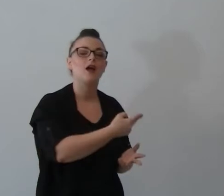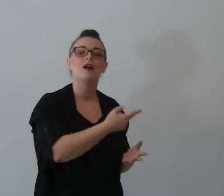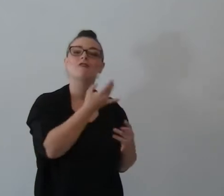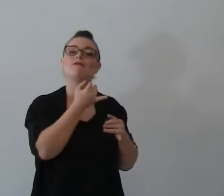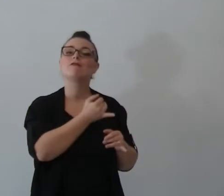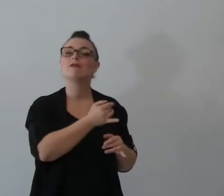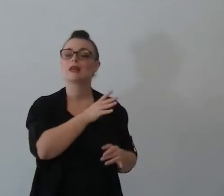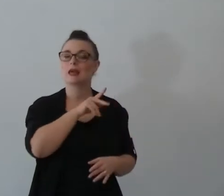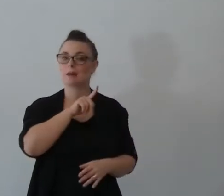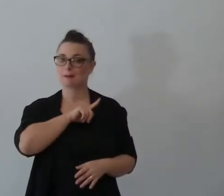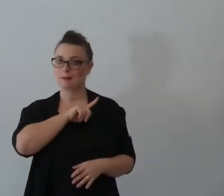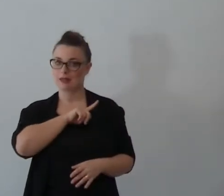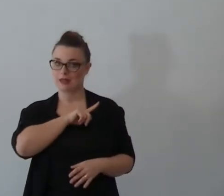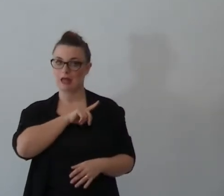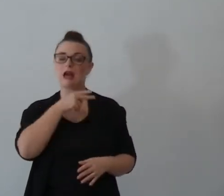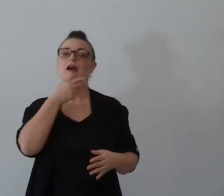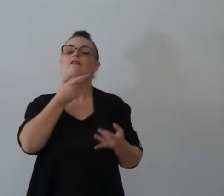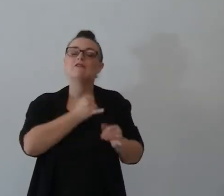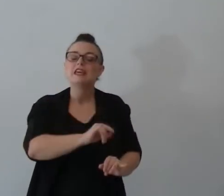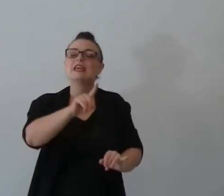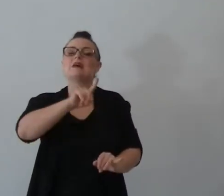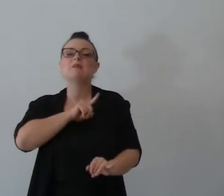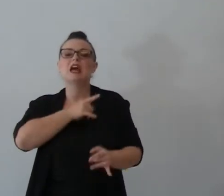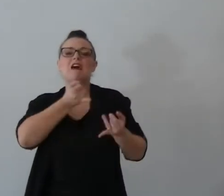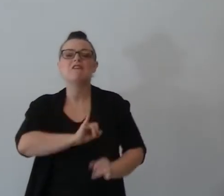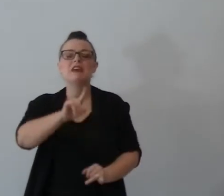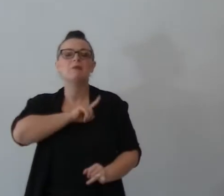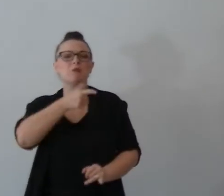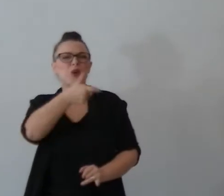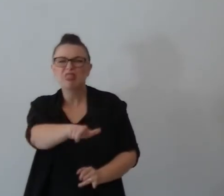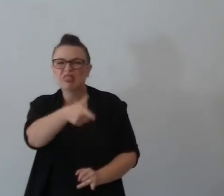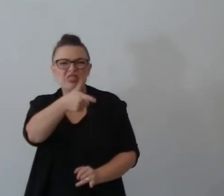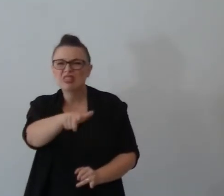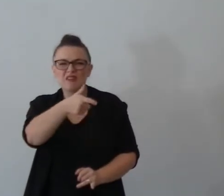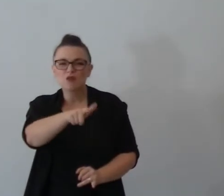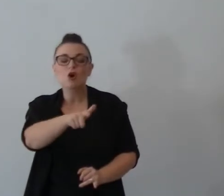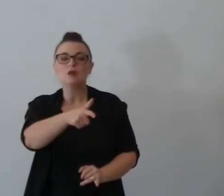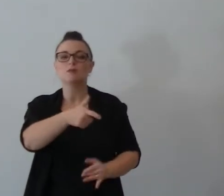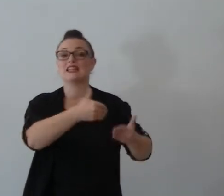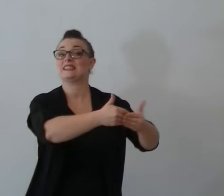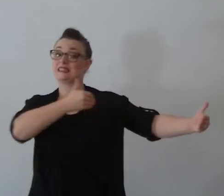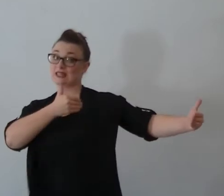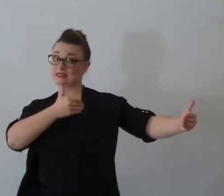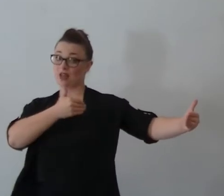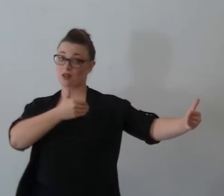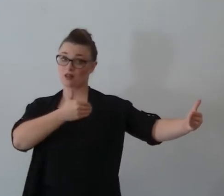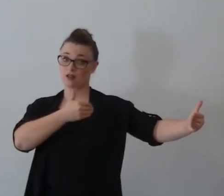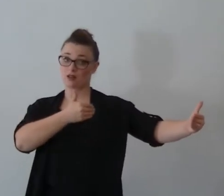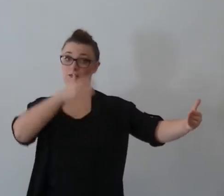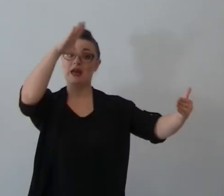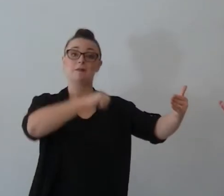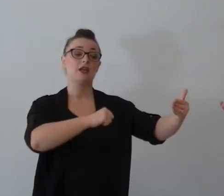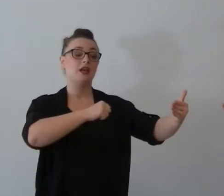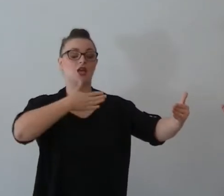tenere dunque figlia mia la chiama figlia mette un bel po' di distanza tra lei